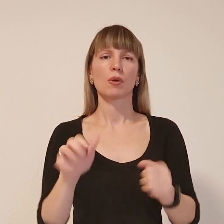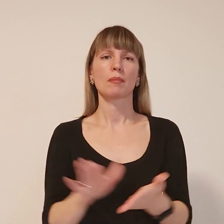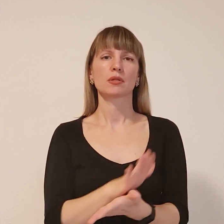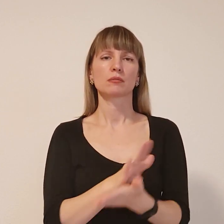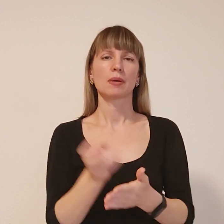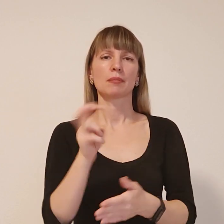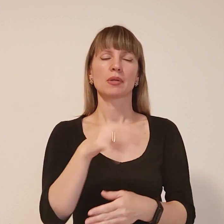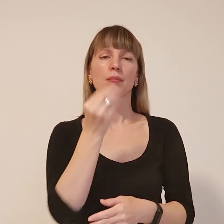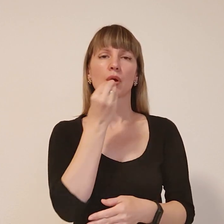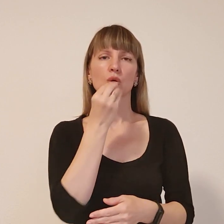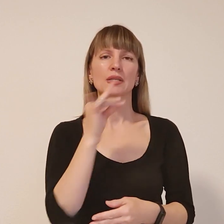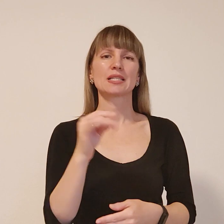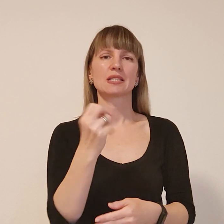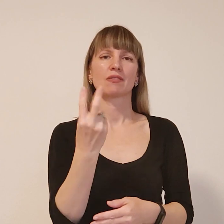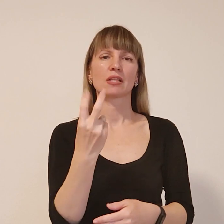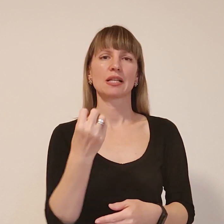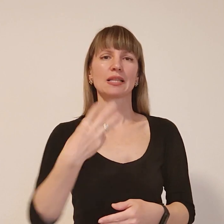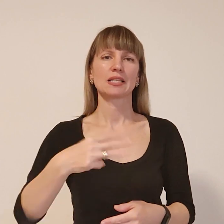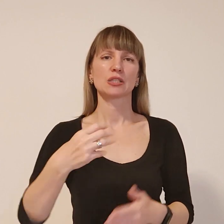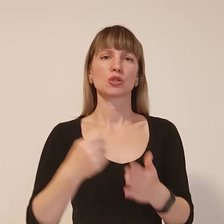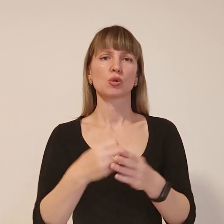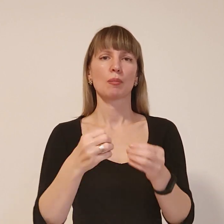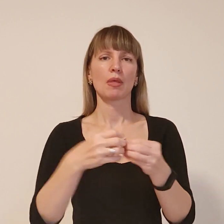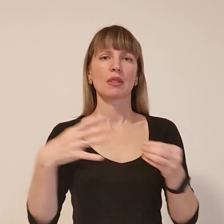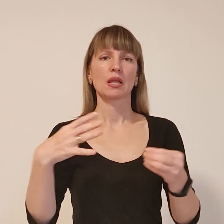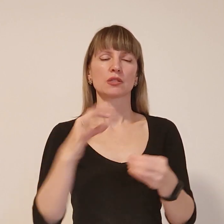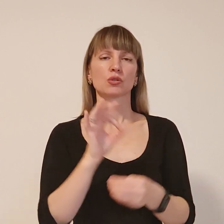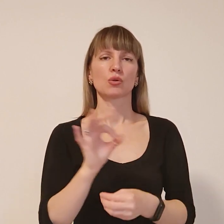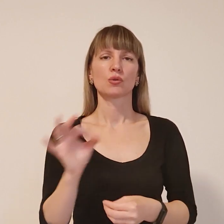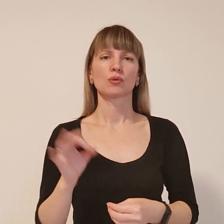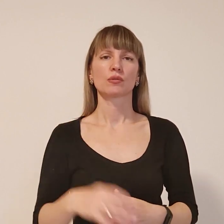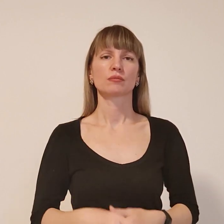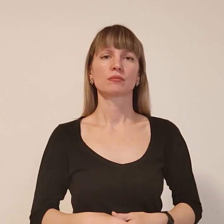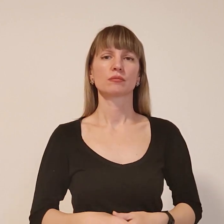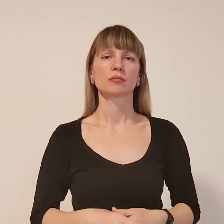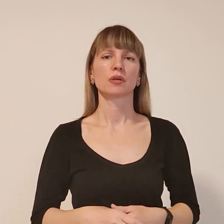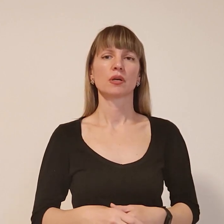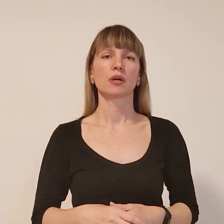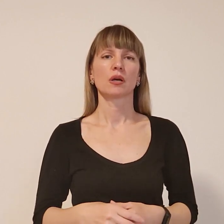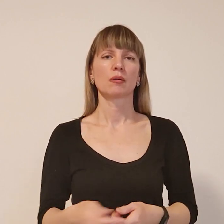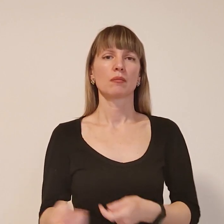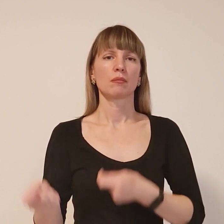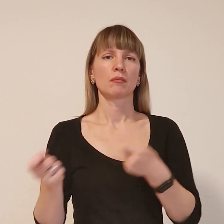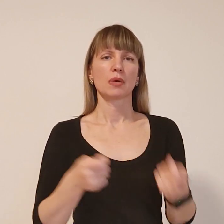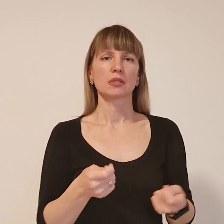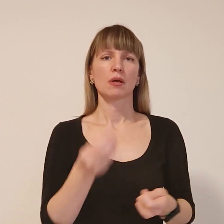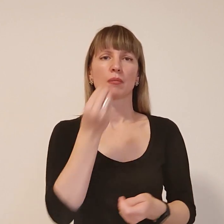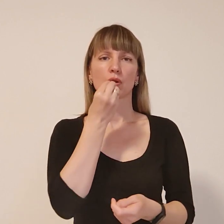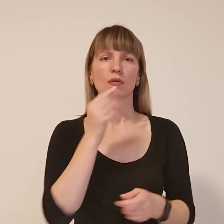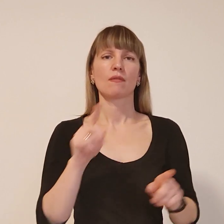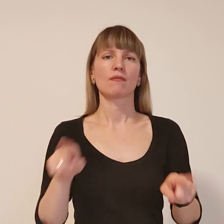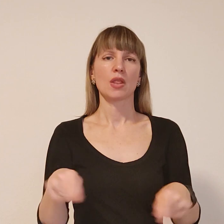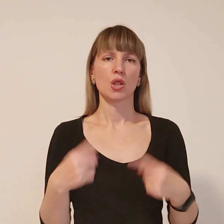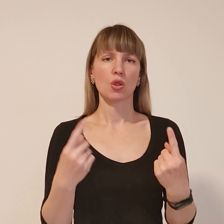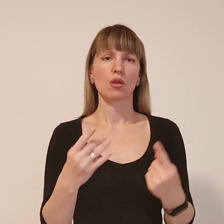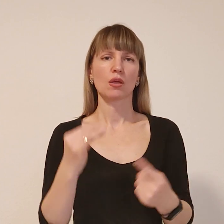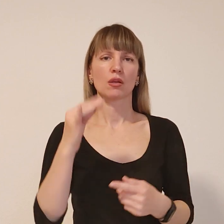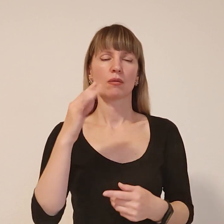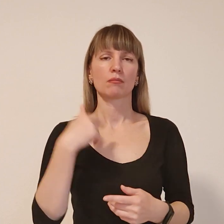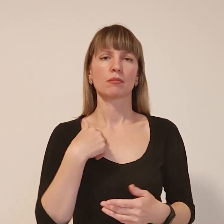пообідати із 12.30 до 15.00 години. Поставка продуктів відмовлюється, і ми зараз знаходимо шляхи, яким